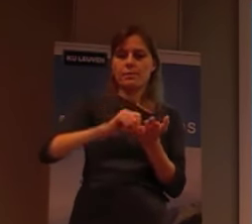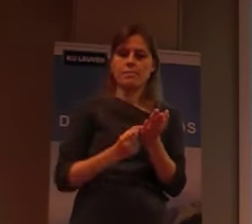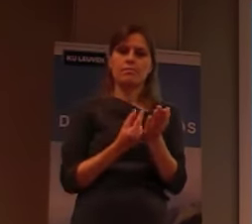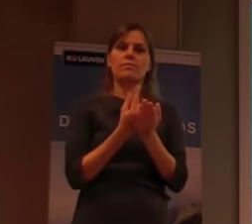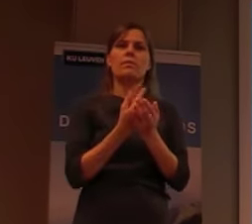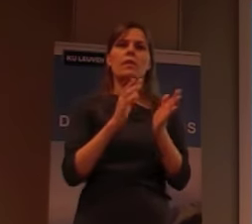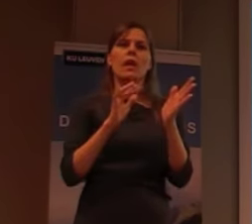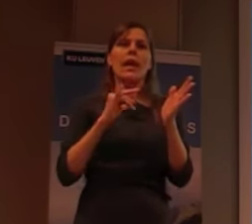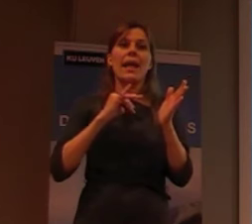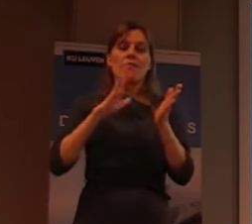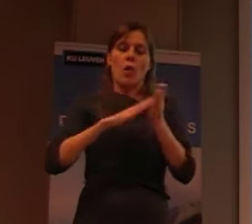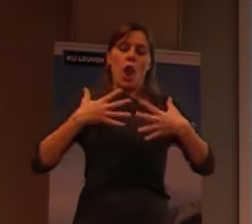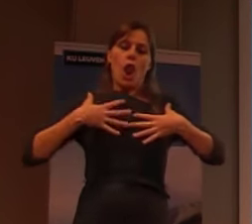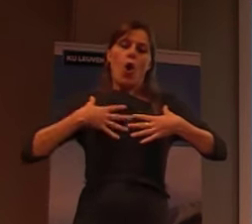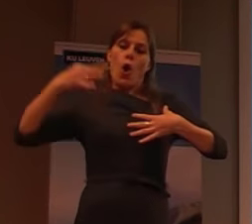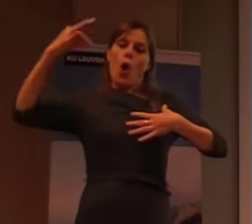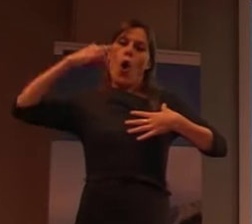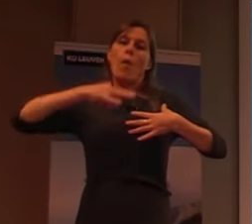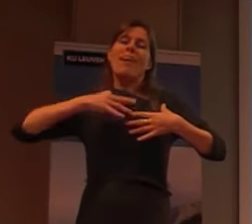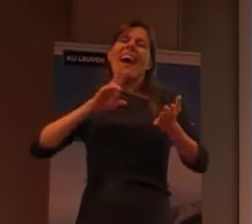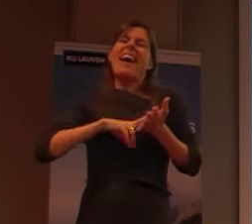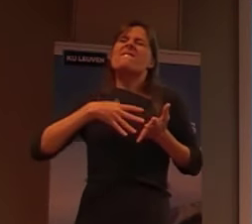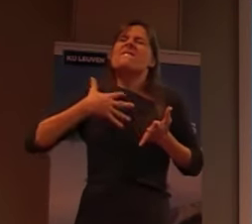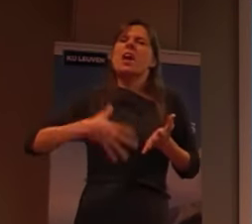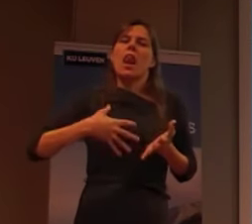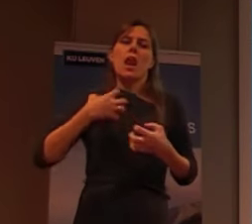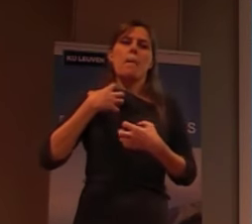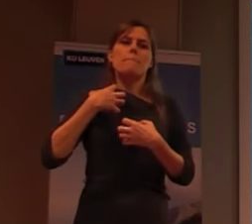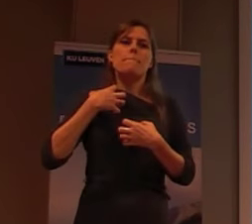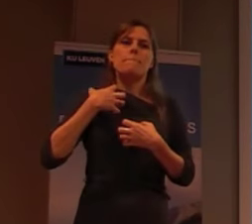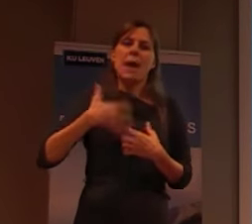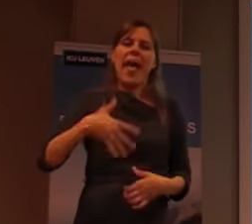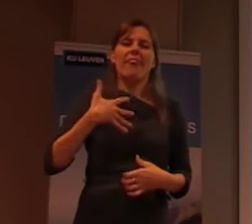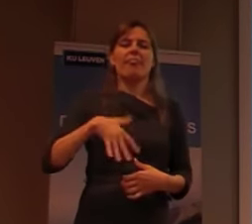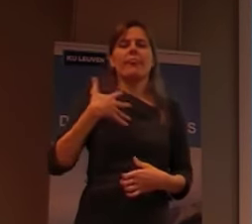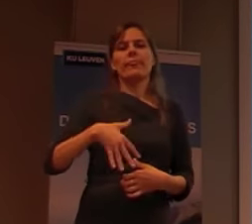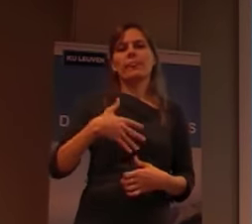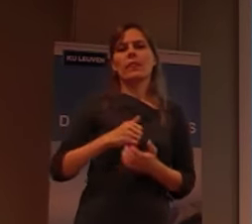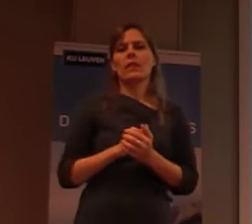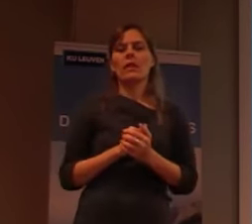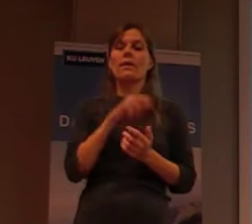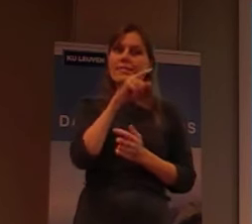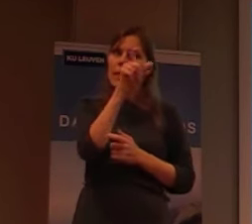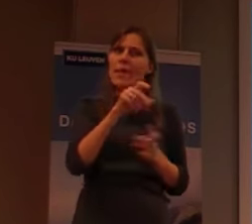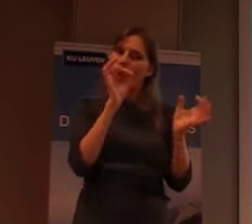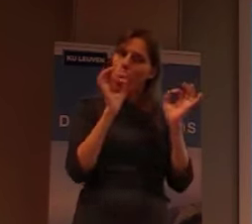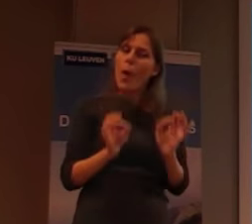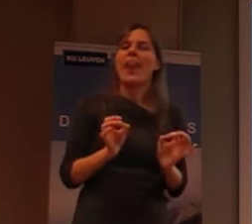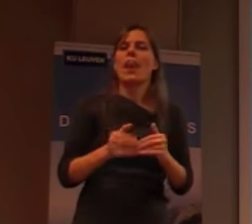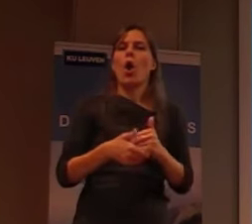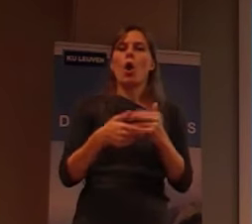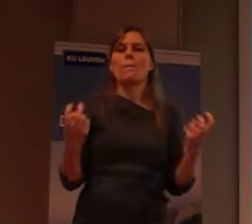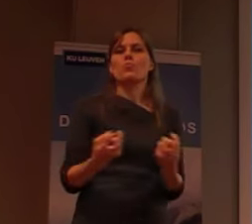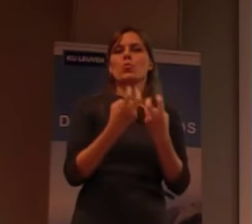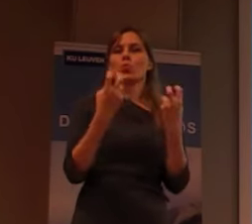op je longen, het is iets dat heel veel pijn doet. Dus, dat zijn mensen, die hulp gaan zoeken. Dus, je hebt daar geen